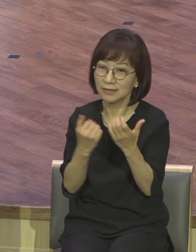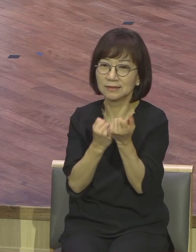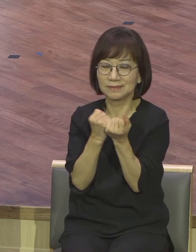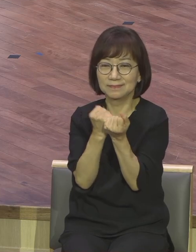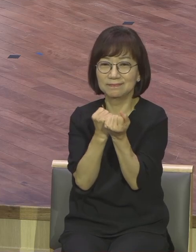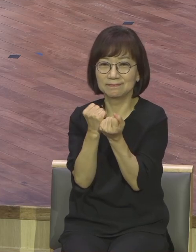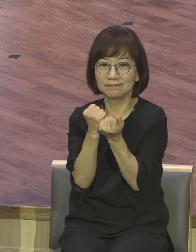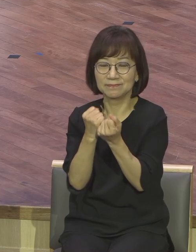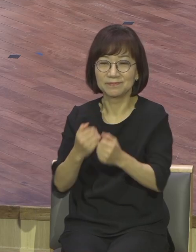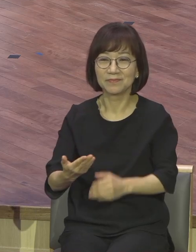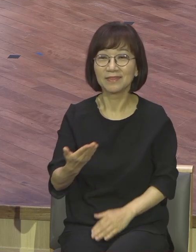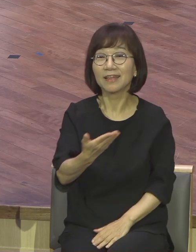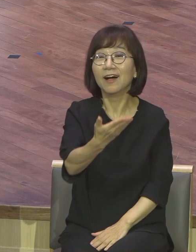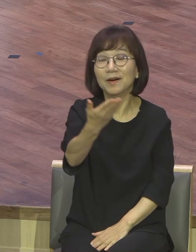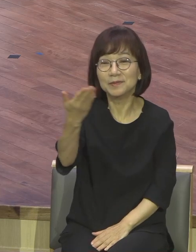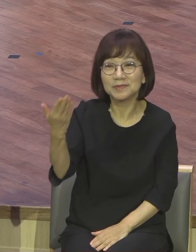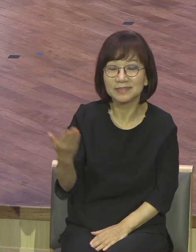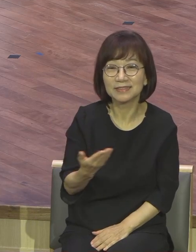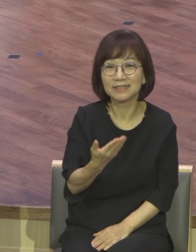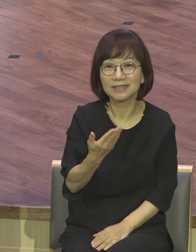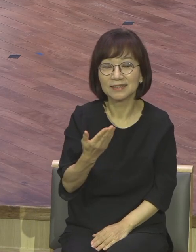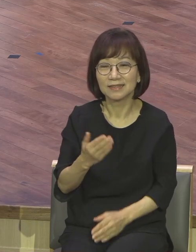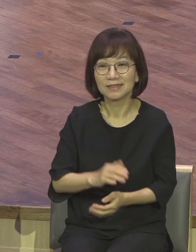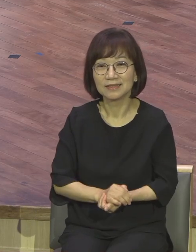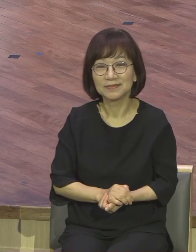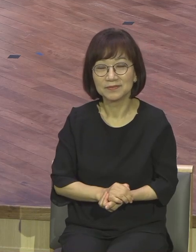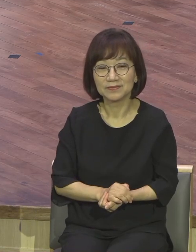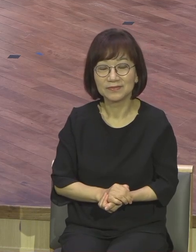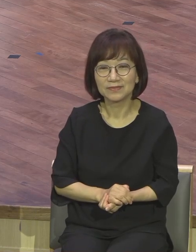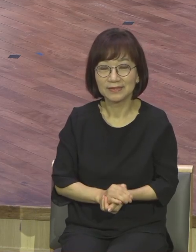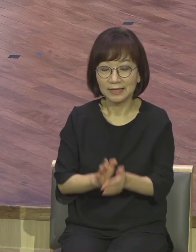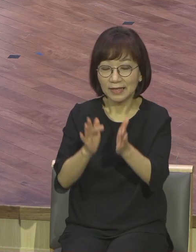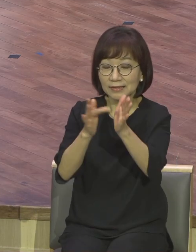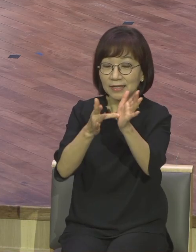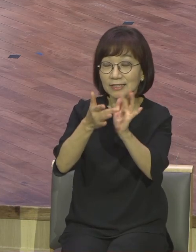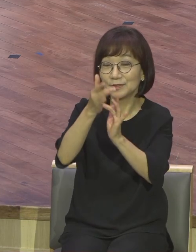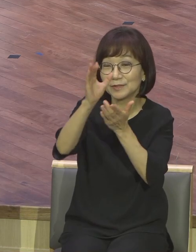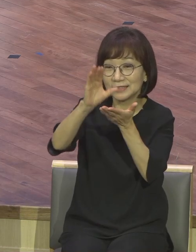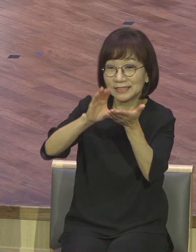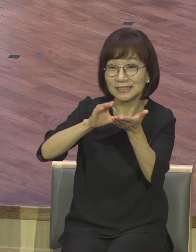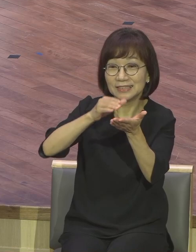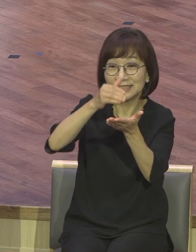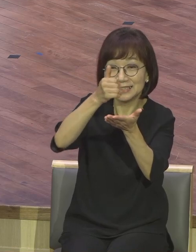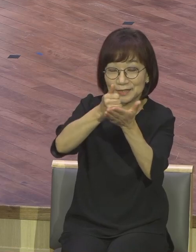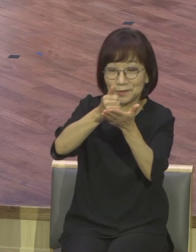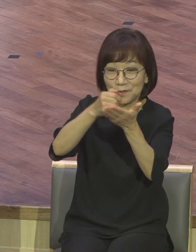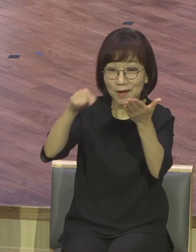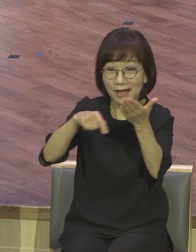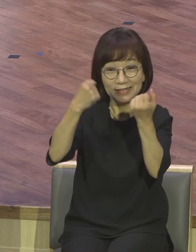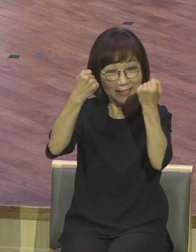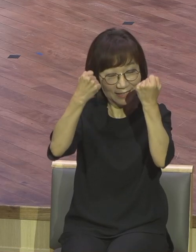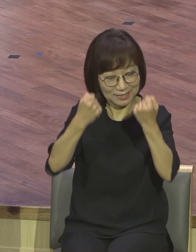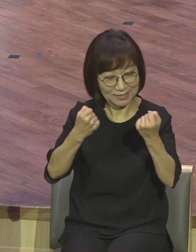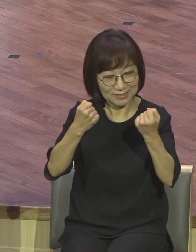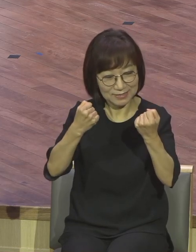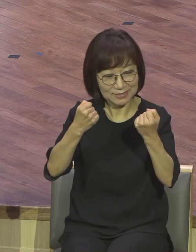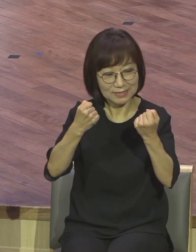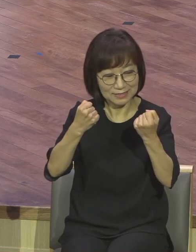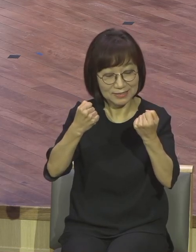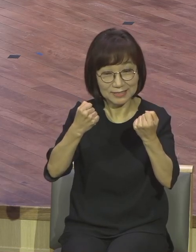연계 모든 성도들 예수 그리스도 안에서 있는 자에게는 예수 그리스도 안에 있으면 뭐요?